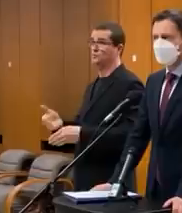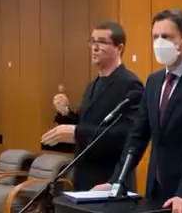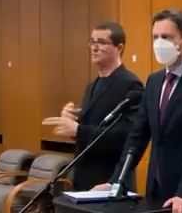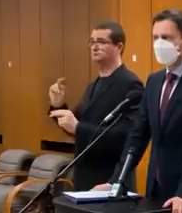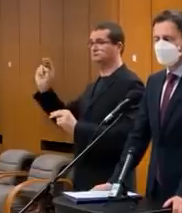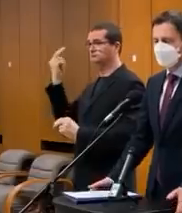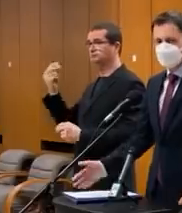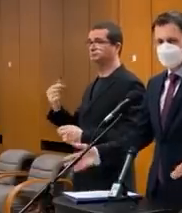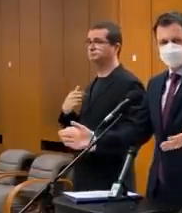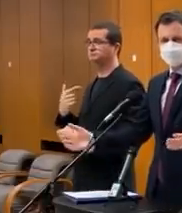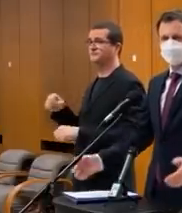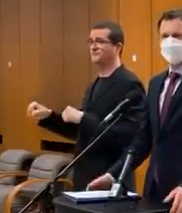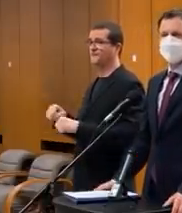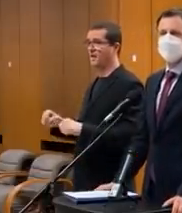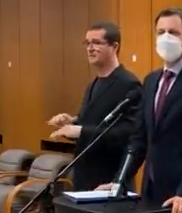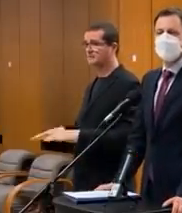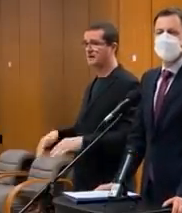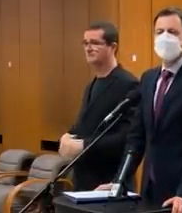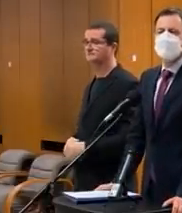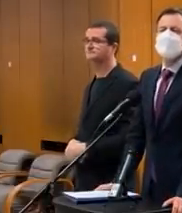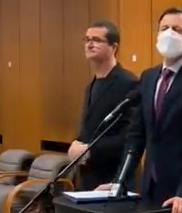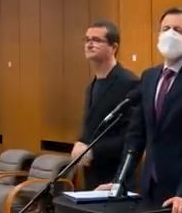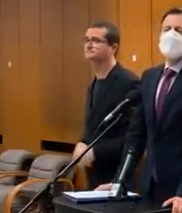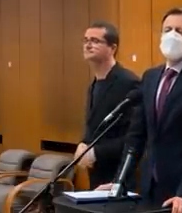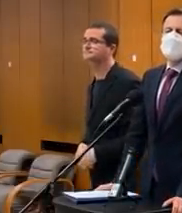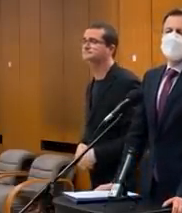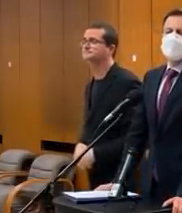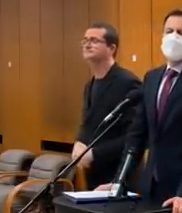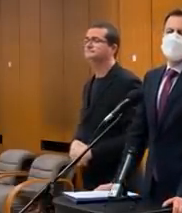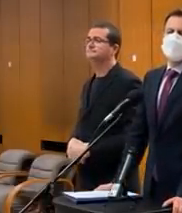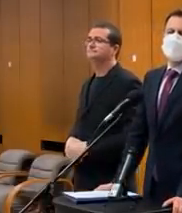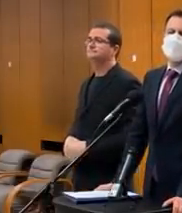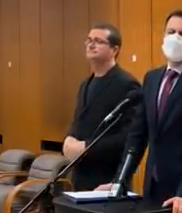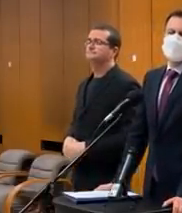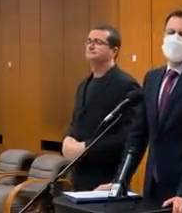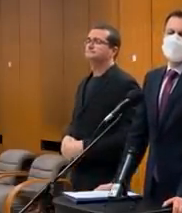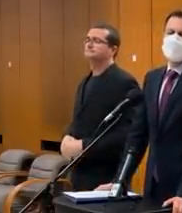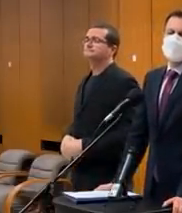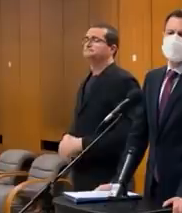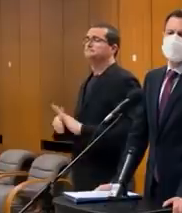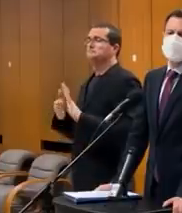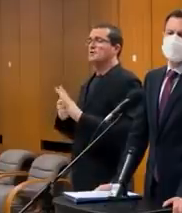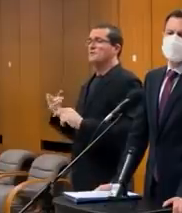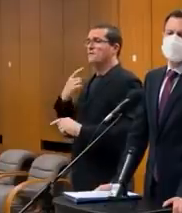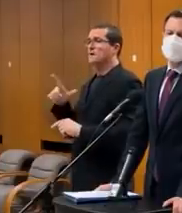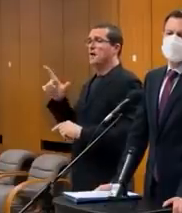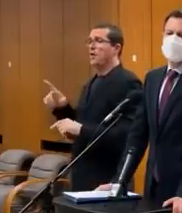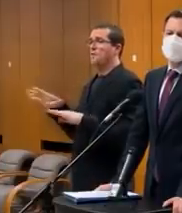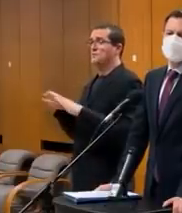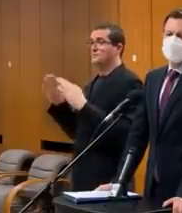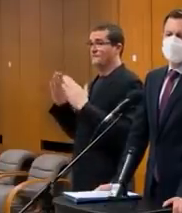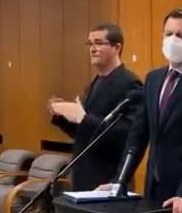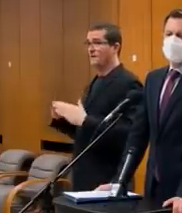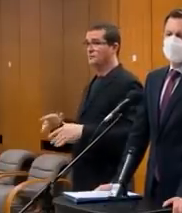zvoláme vládu. Aj skôr. Pán premiér, minister Matóvič hovoril o oddalnej na Vianoce.